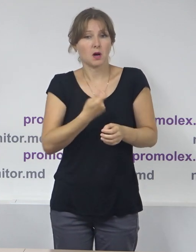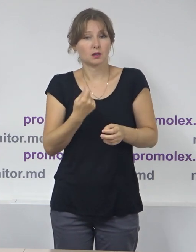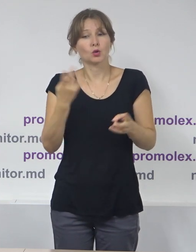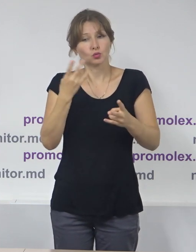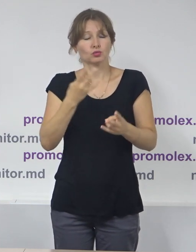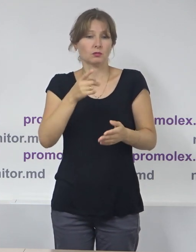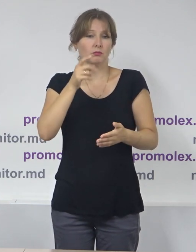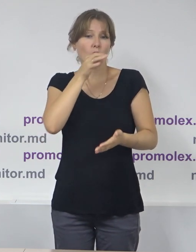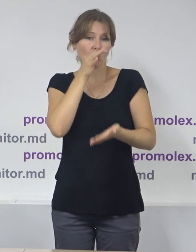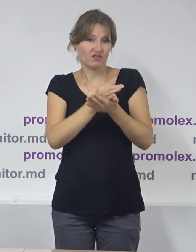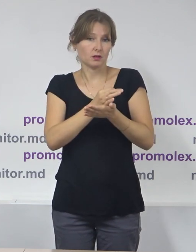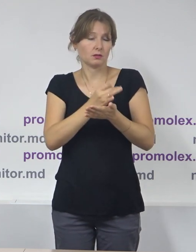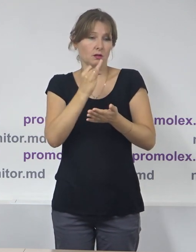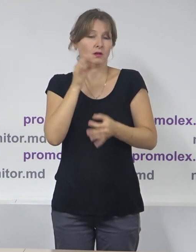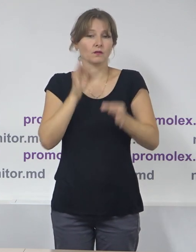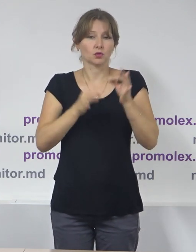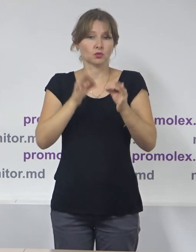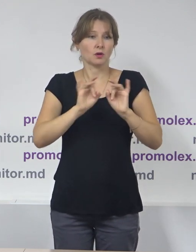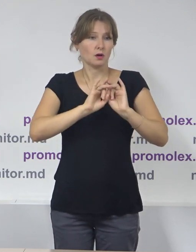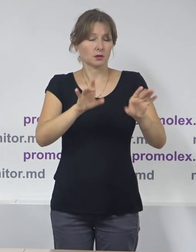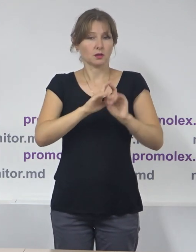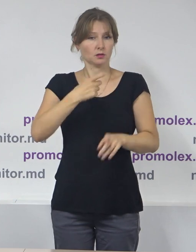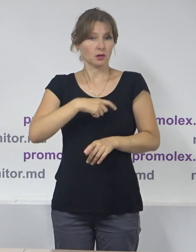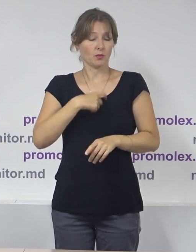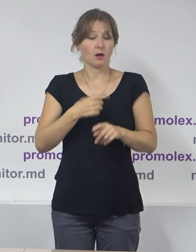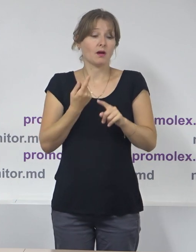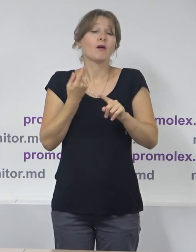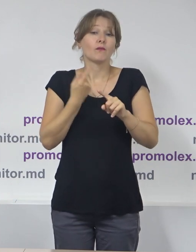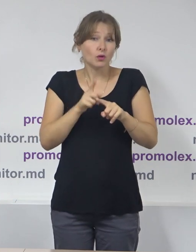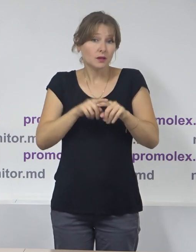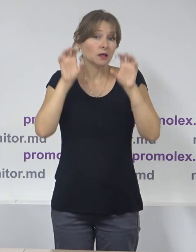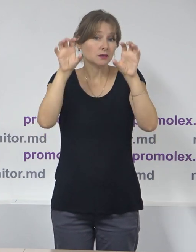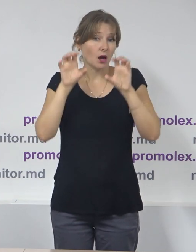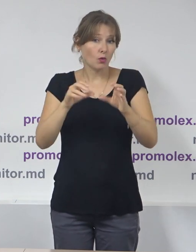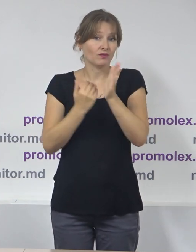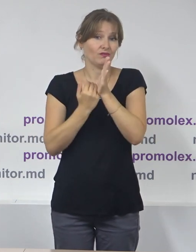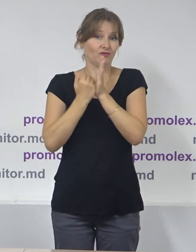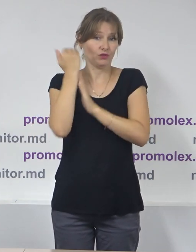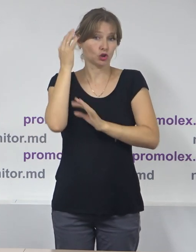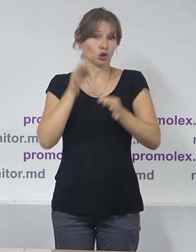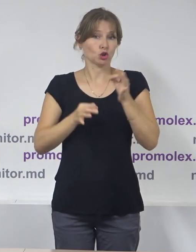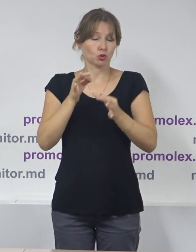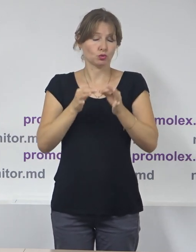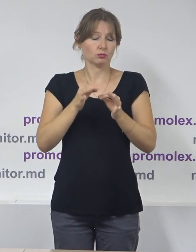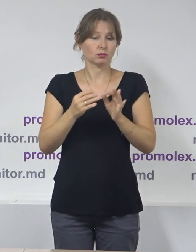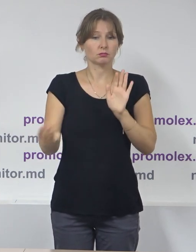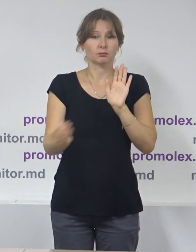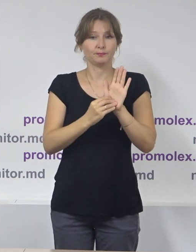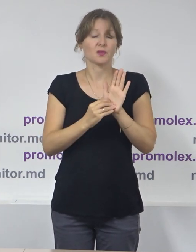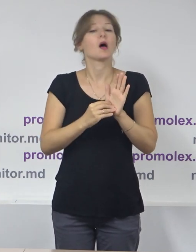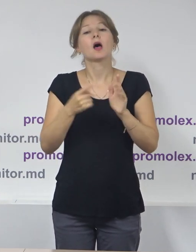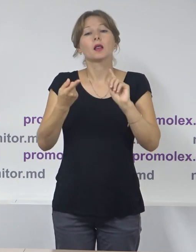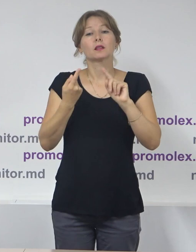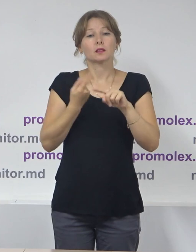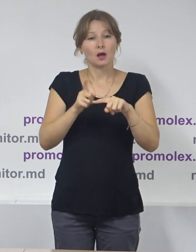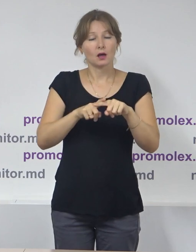Vom vedea, după cum spuneam, și care va fi hotărârea Curții Constitucională în acest sens. De asemenea, prin acel proiect de lege